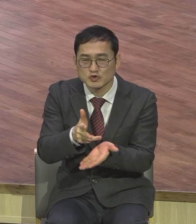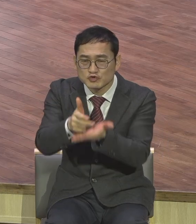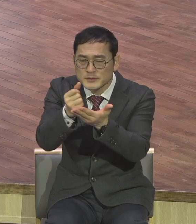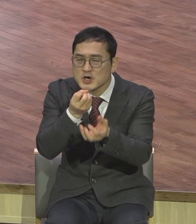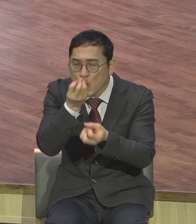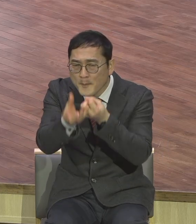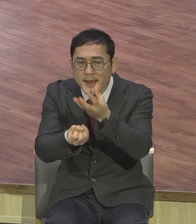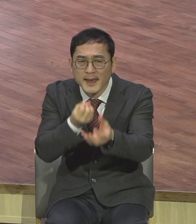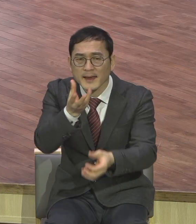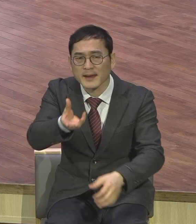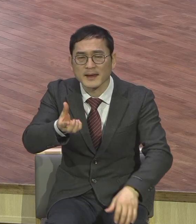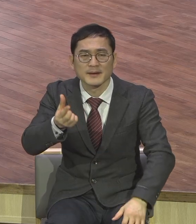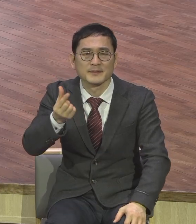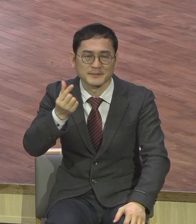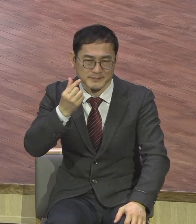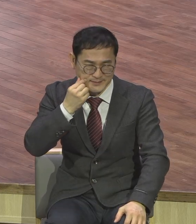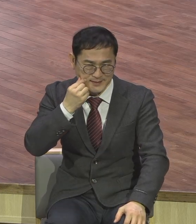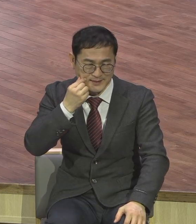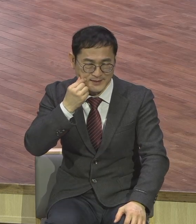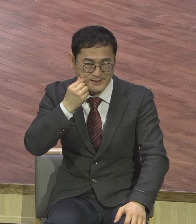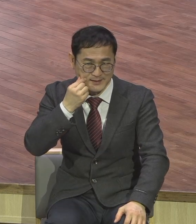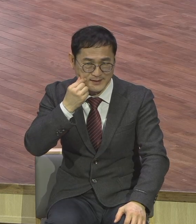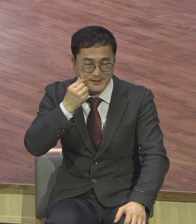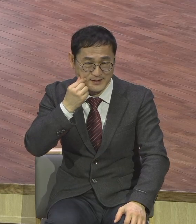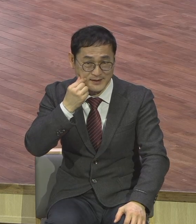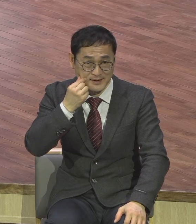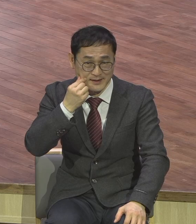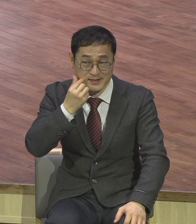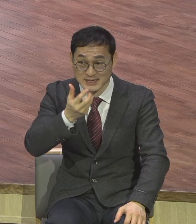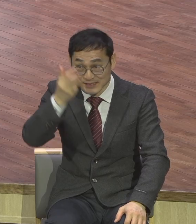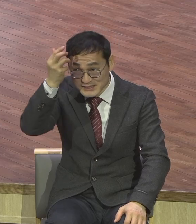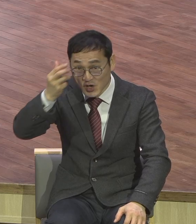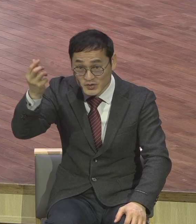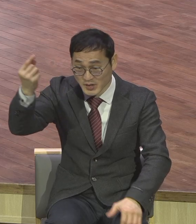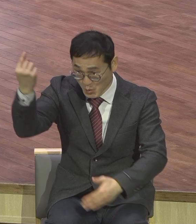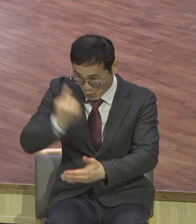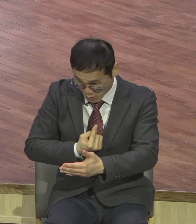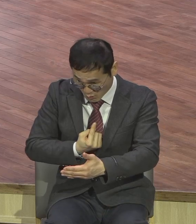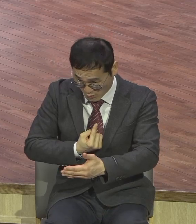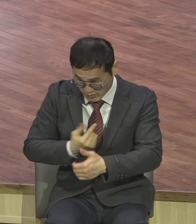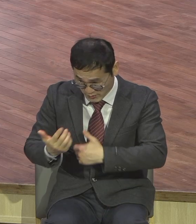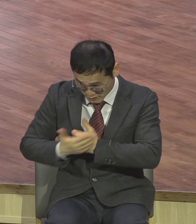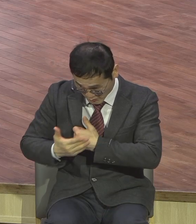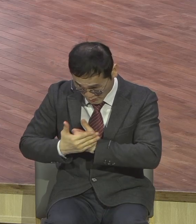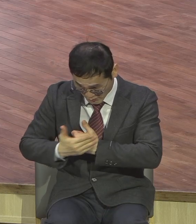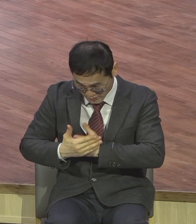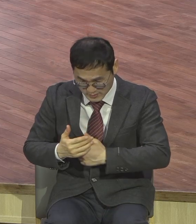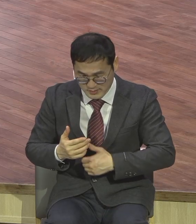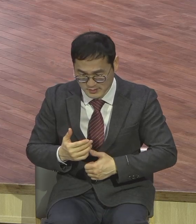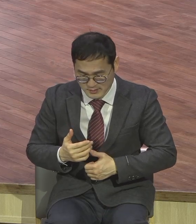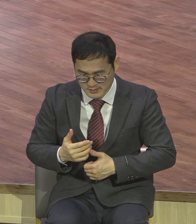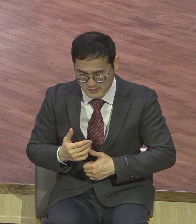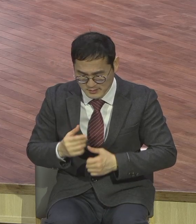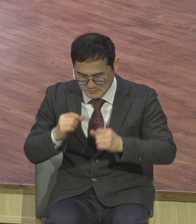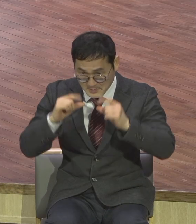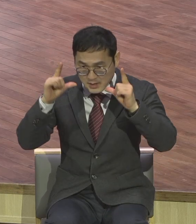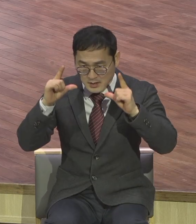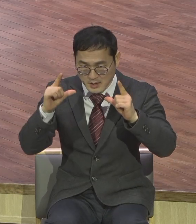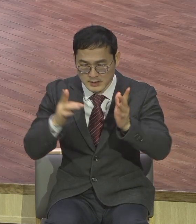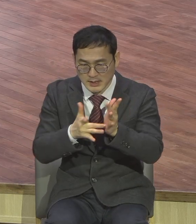성령이 하는 것이 예수를 믿게 만드는 성령의 역사 그래서 성령을 모독하거나 권영한다